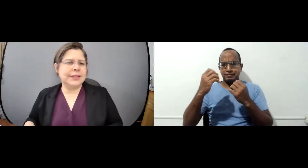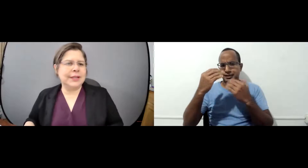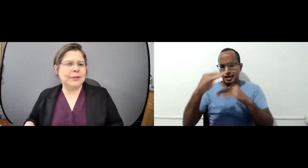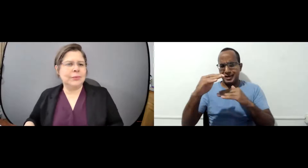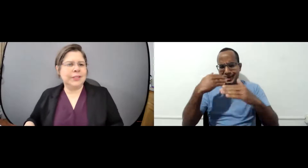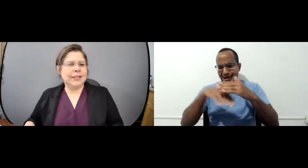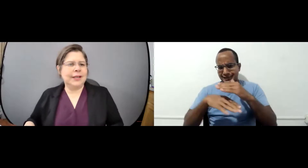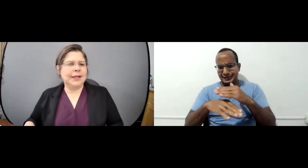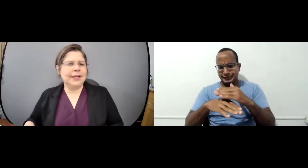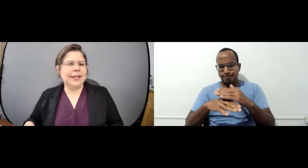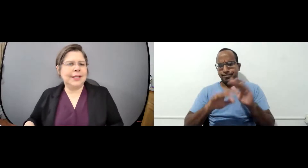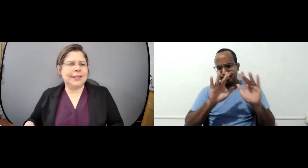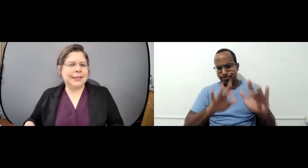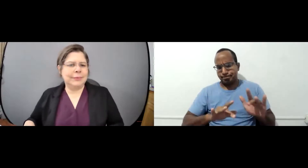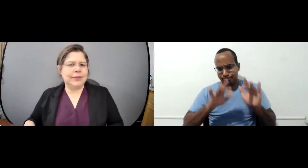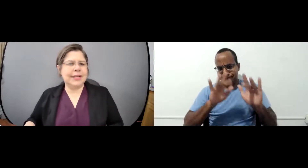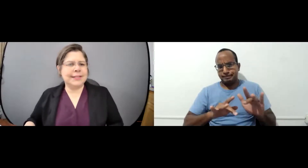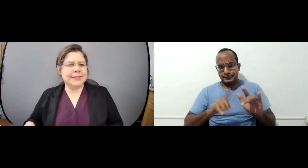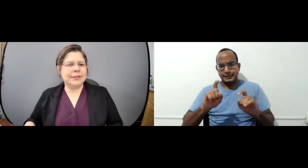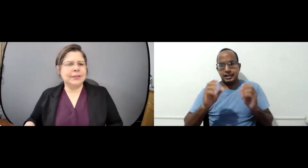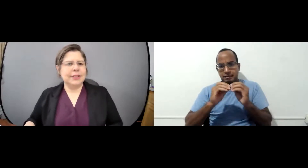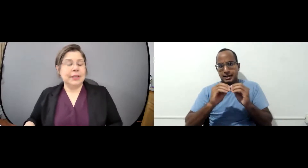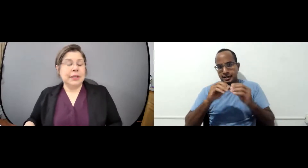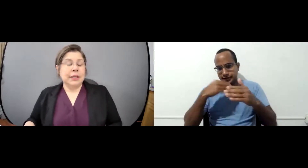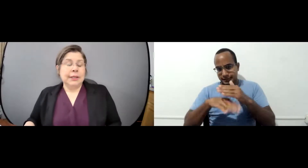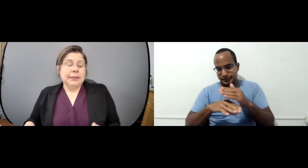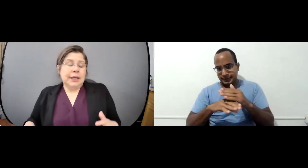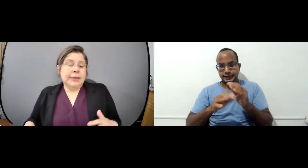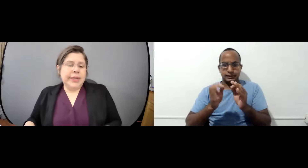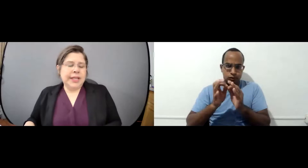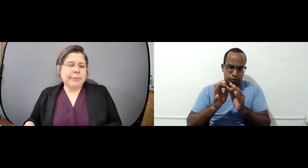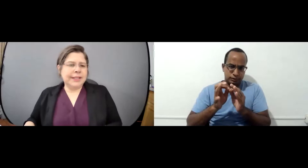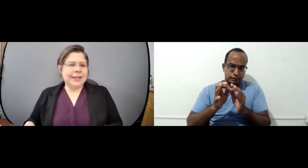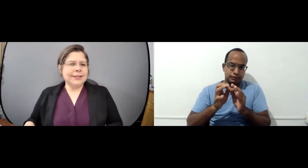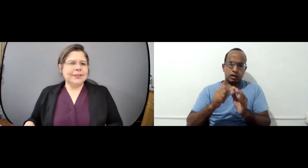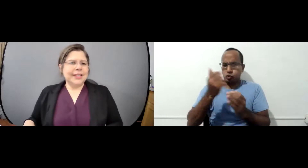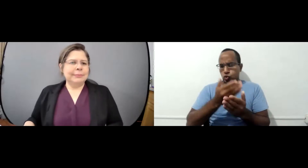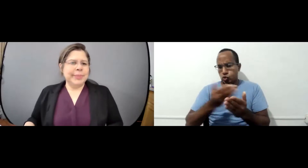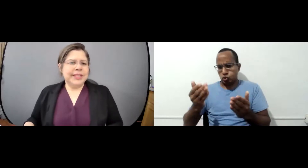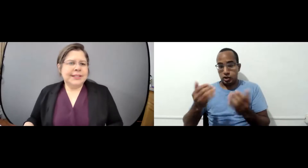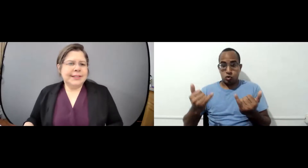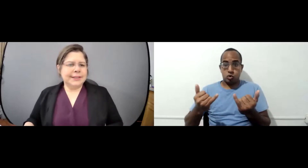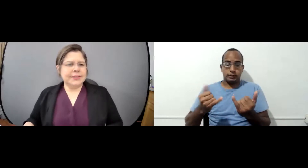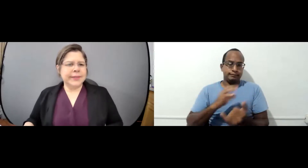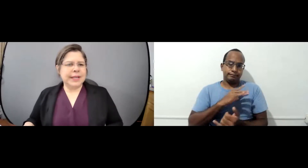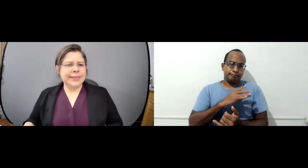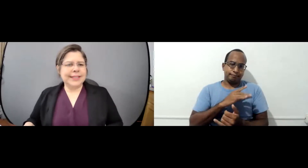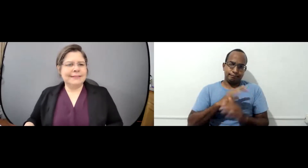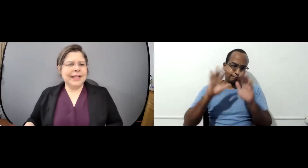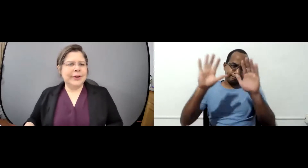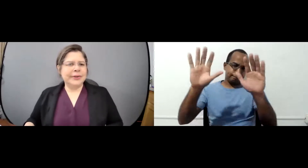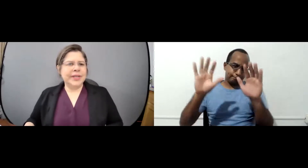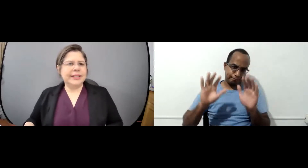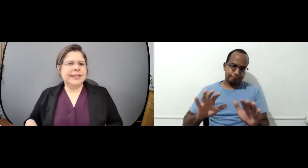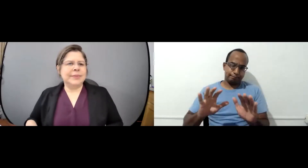sordos en la comunidad y que tenemos el acceso bien limitado es bien triste eso bien